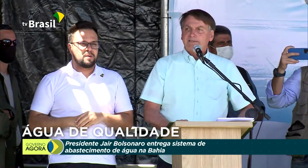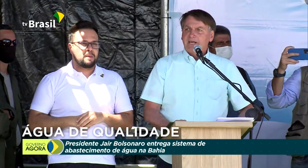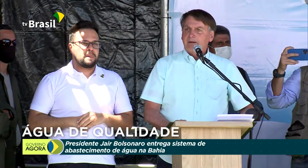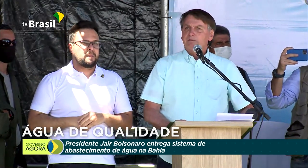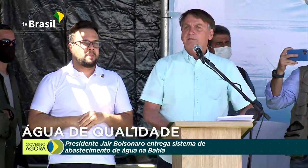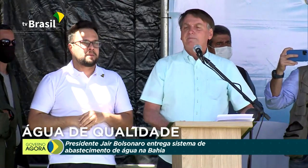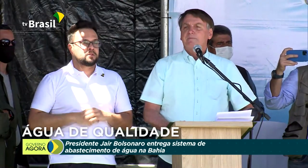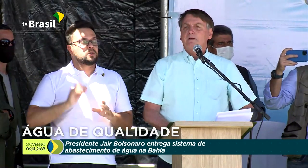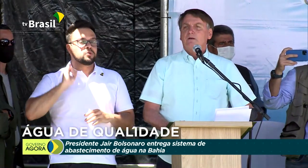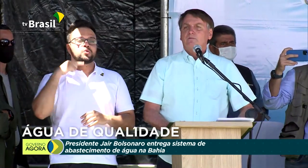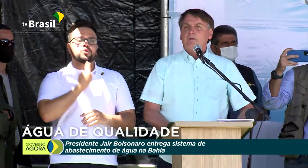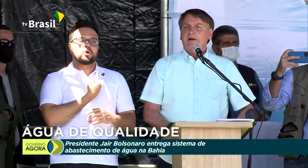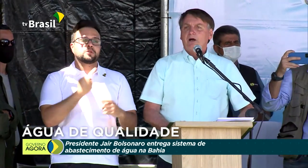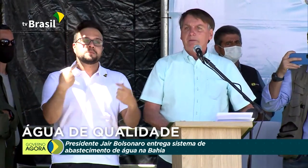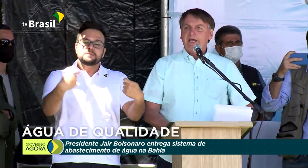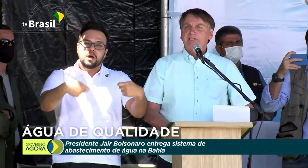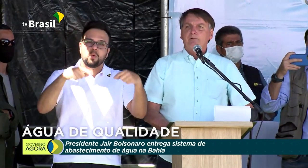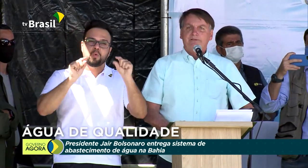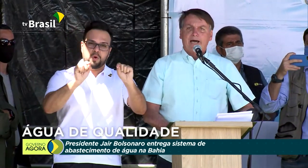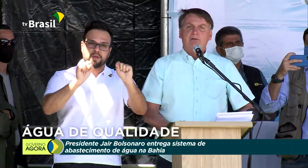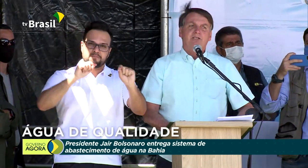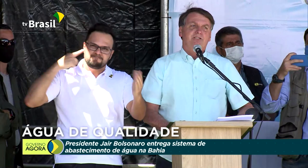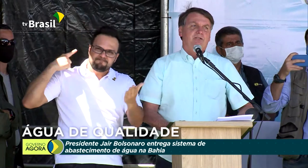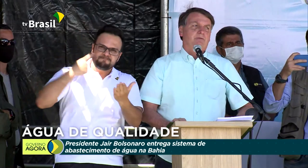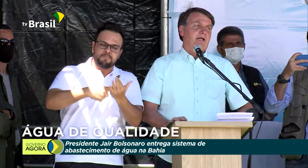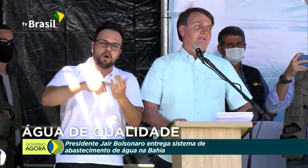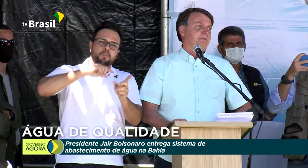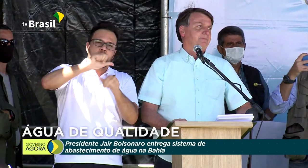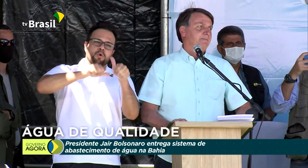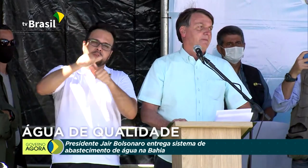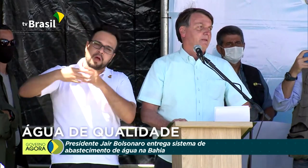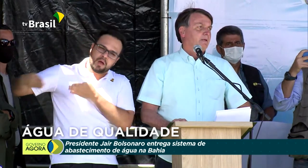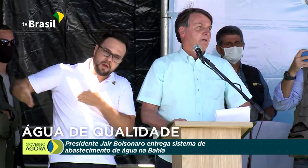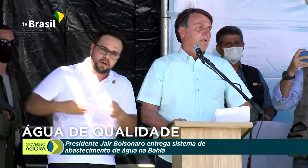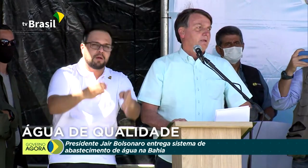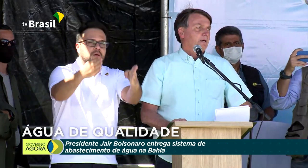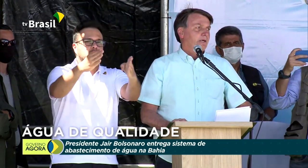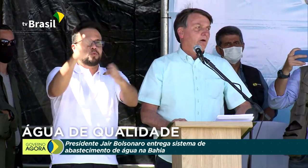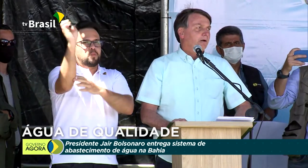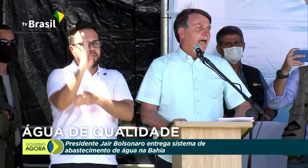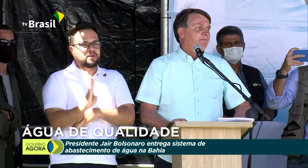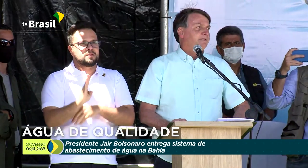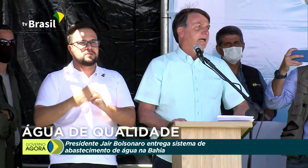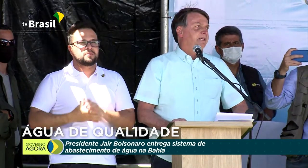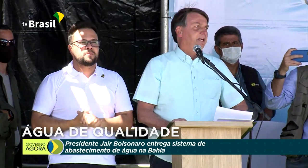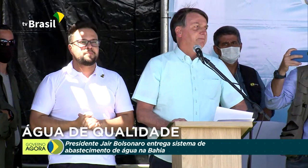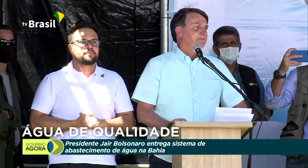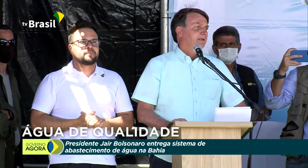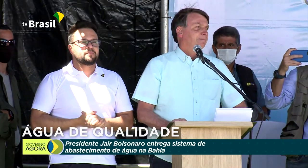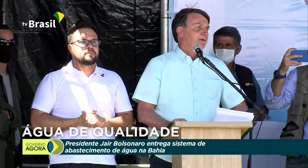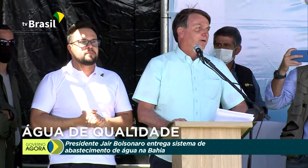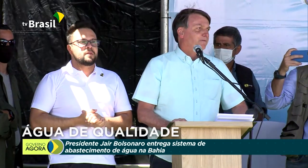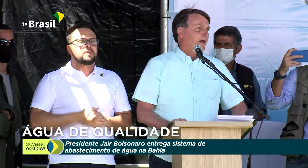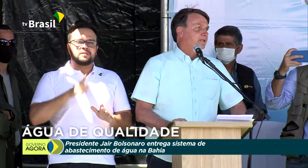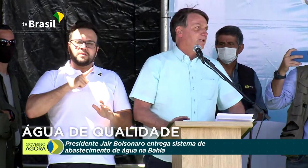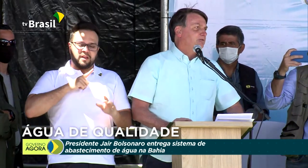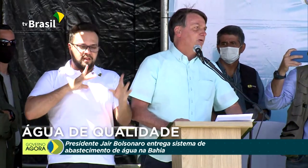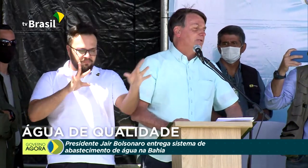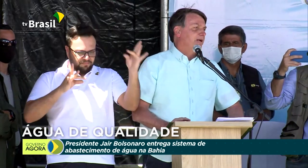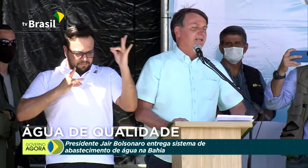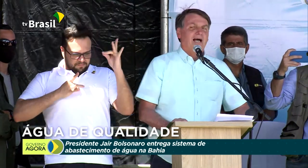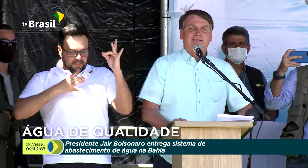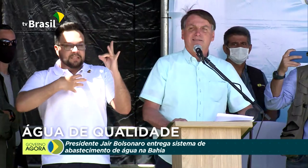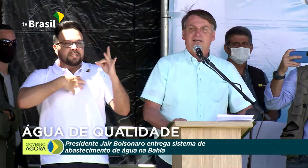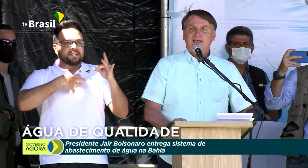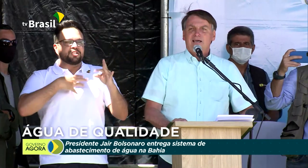Nós temos como realmente mudar o destino do Brasil. que eu levo daqui, que confesso, já